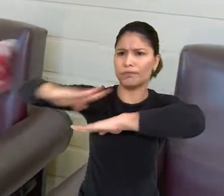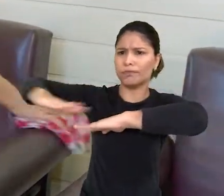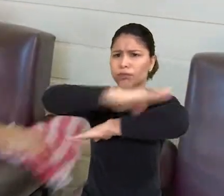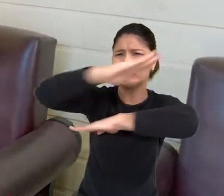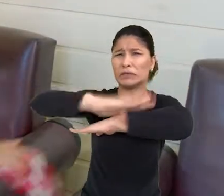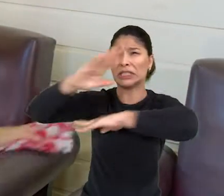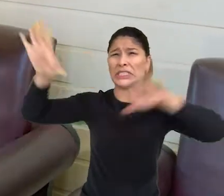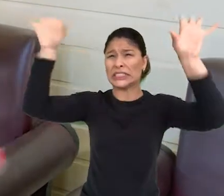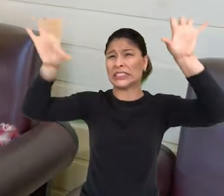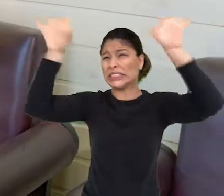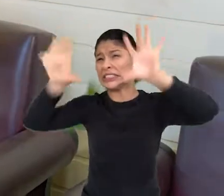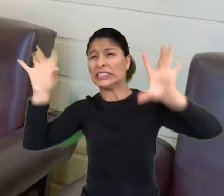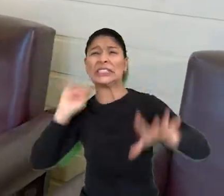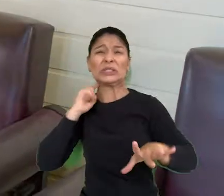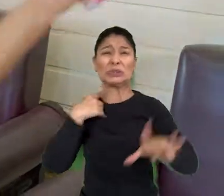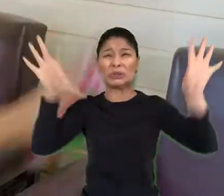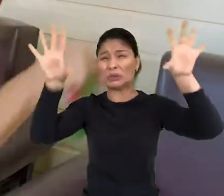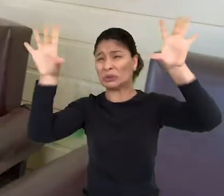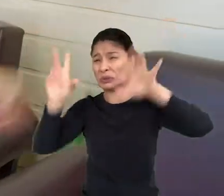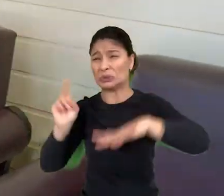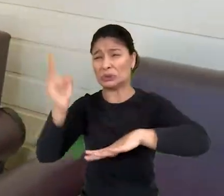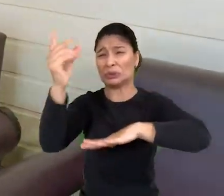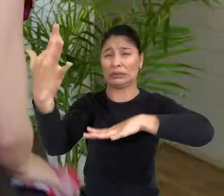E a poeira, poeira, poeira. Oh, Deus santo.